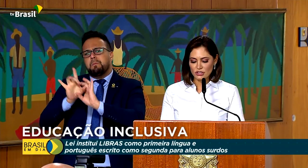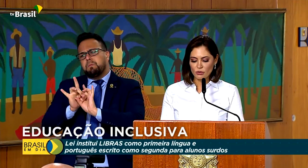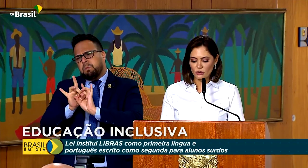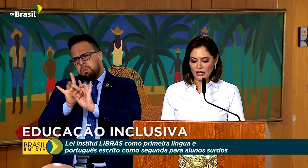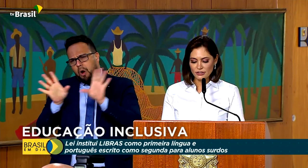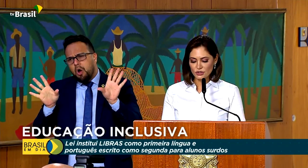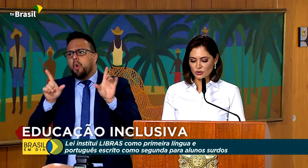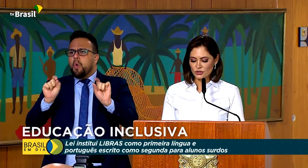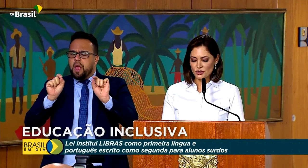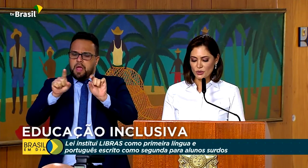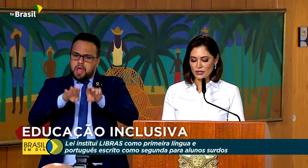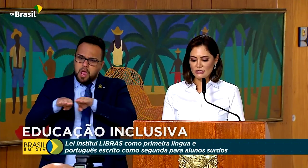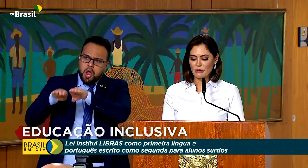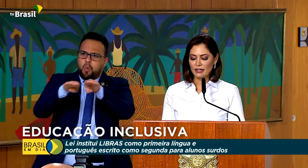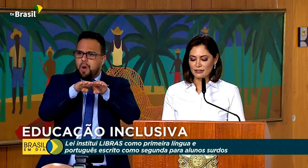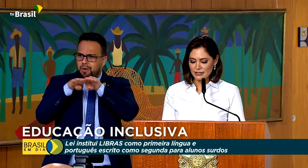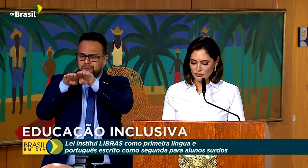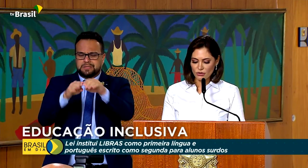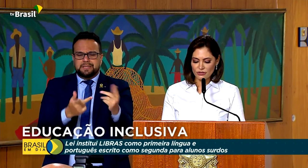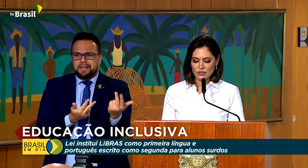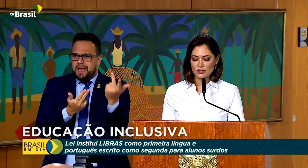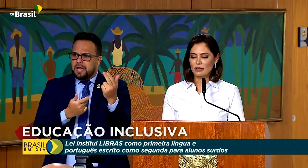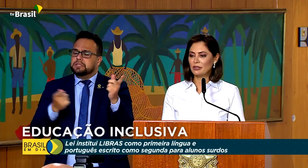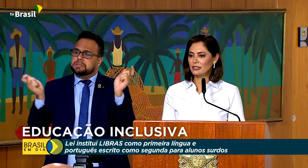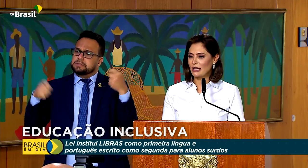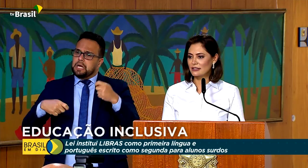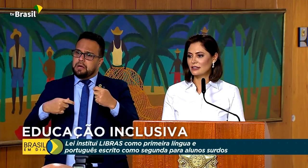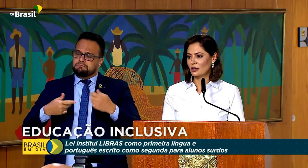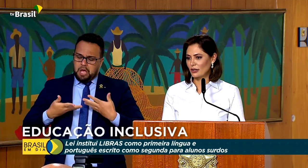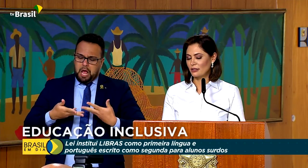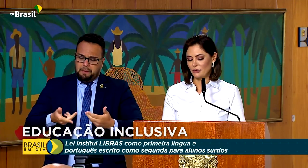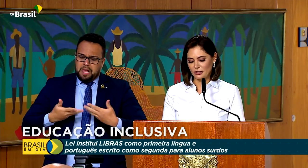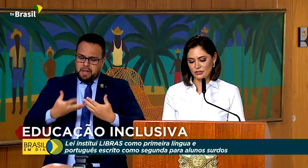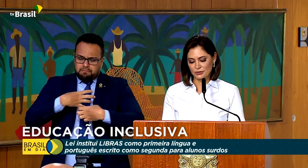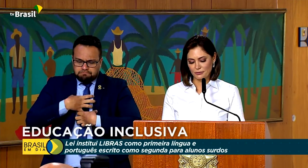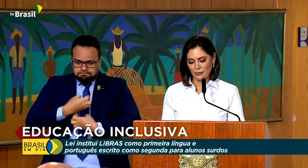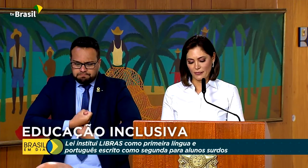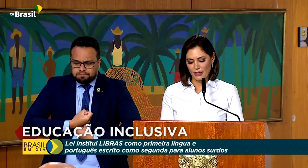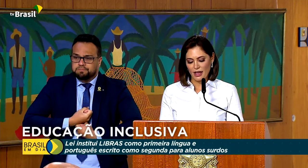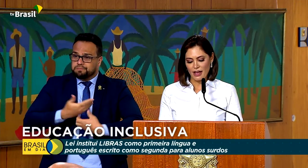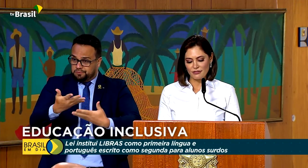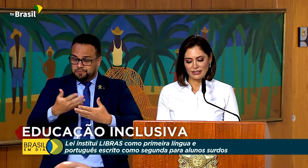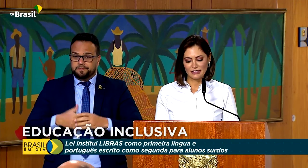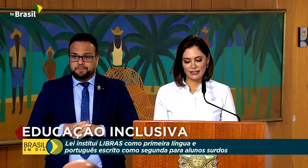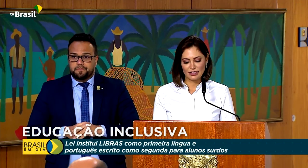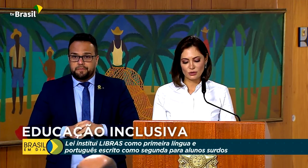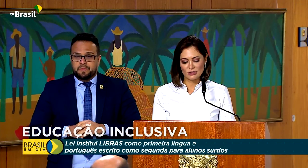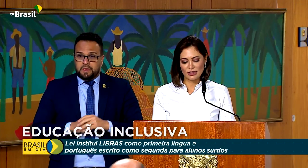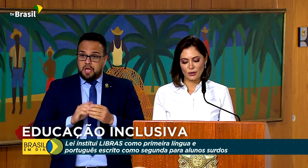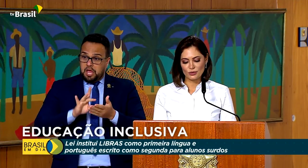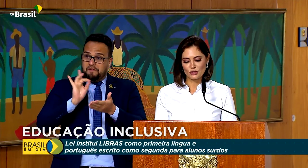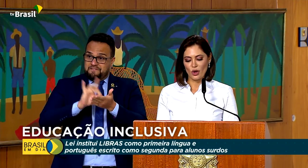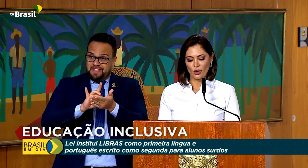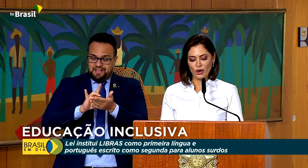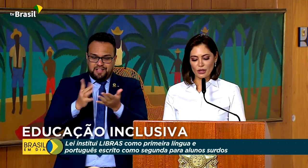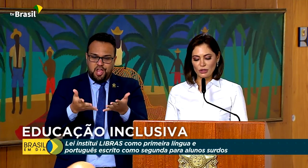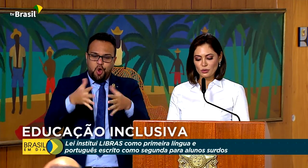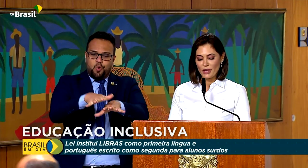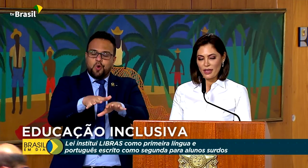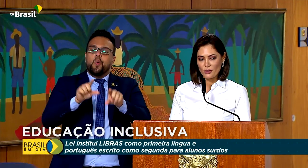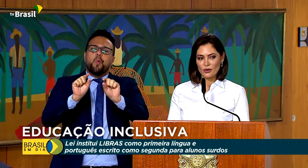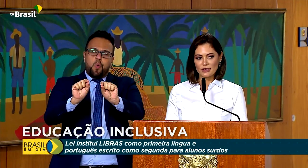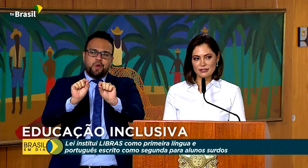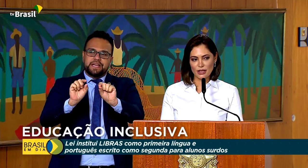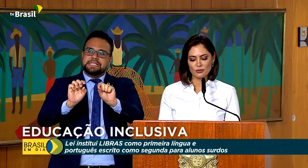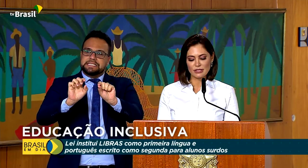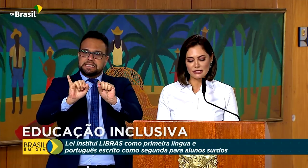usufruir de igualdade de condições para desenvolver suas habilidades adequadamente. A verdadeira inclusão só ocorre